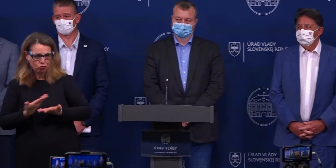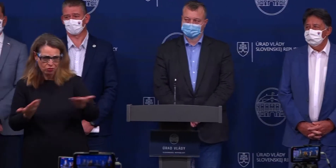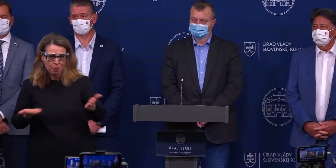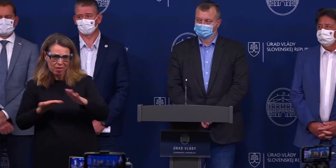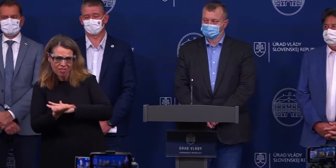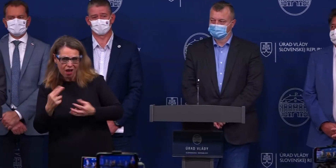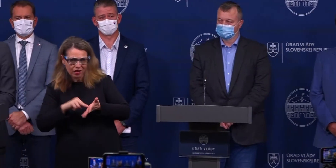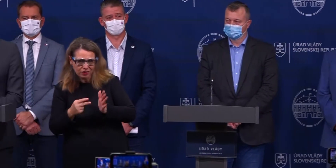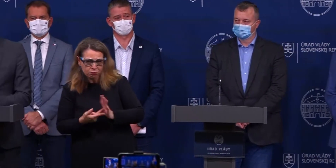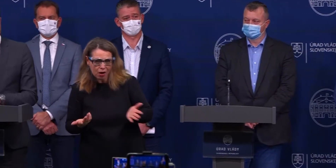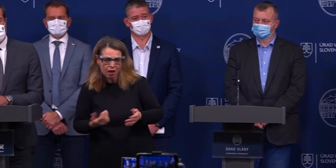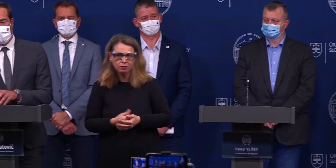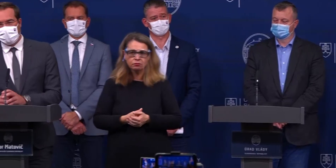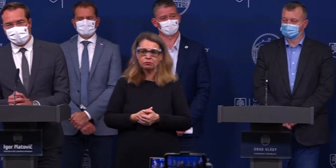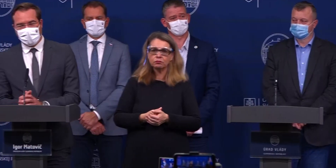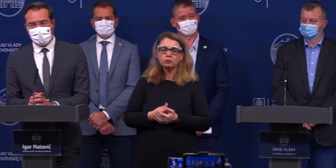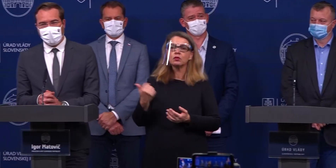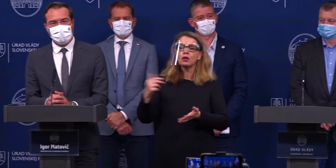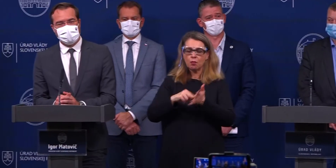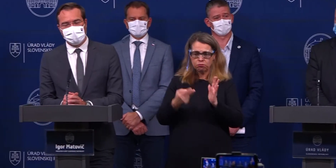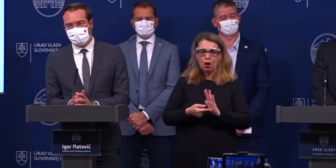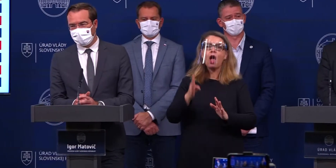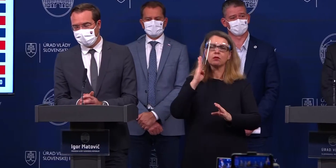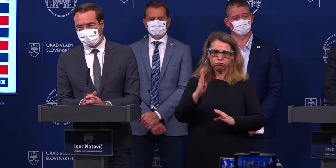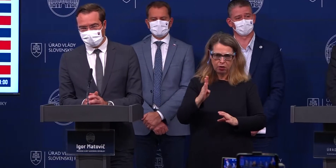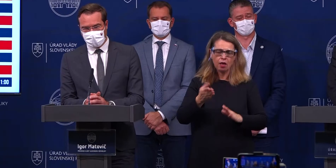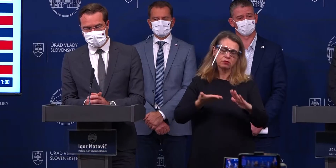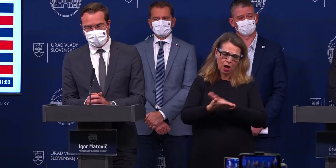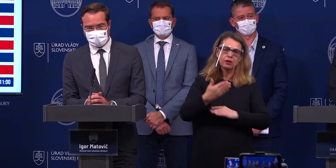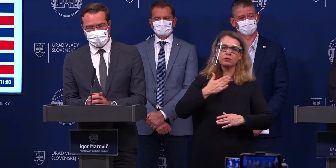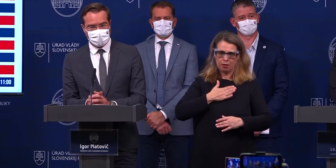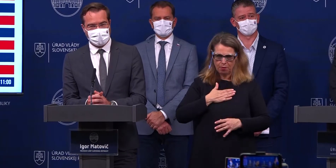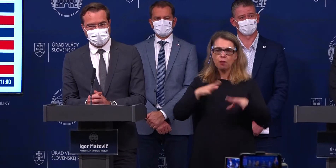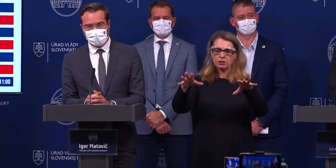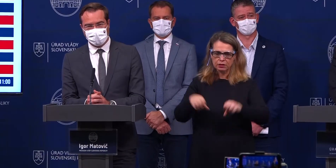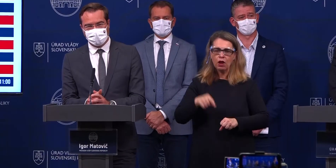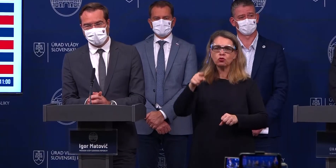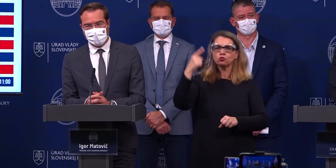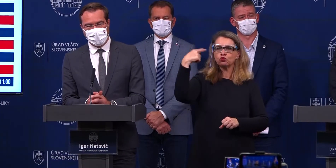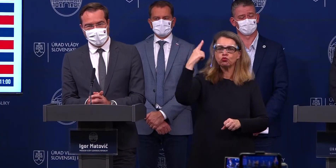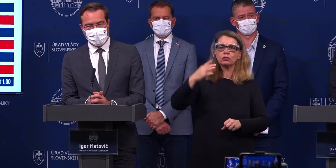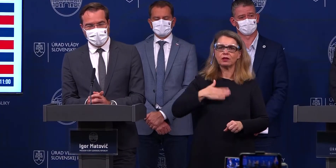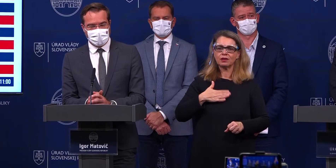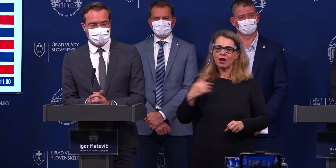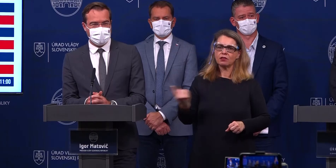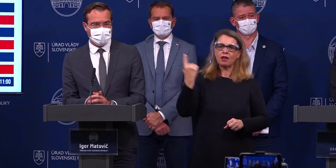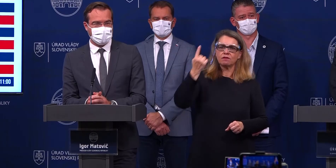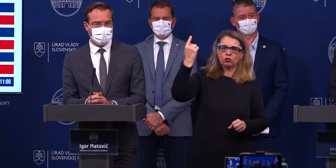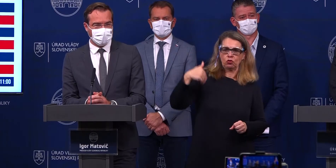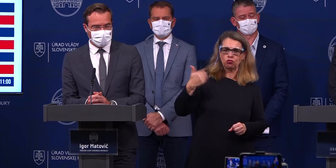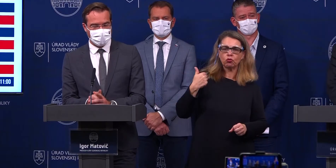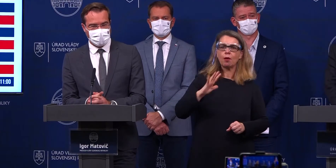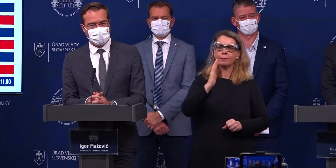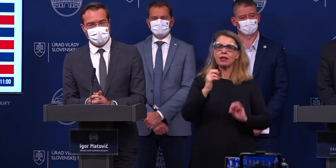Ale plán B už je dávno legislatívne schválený. Sú to študenti našich lekárských fakult. Piataci,